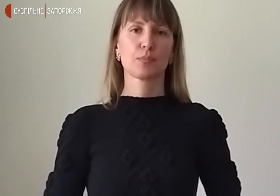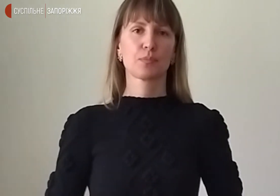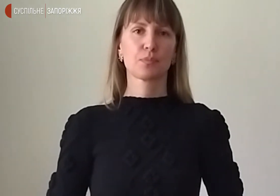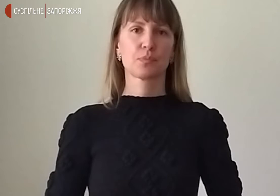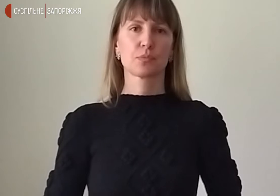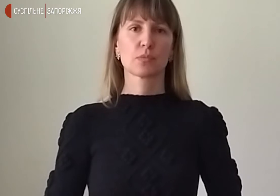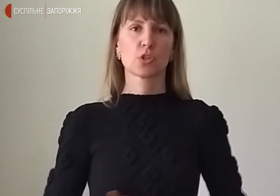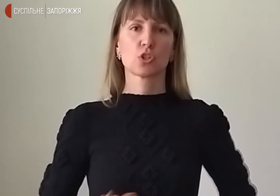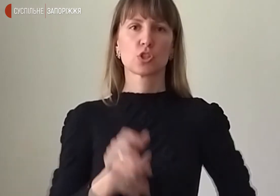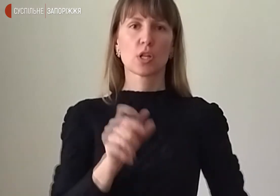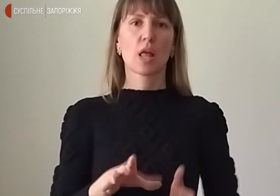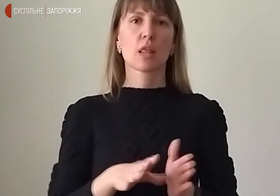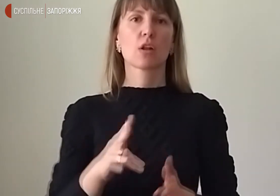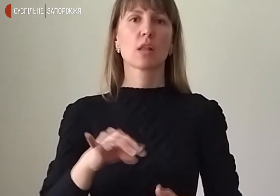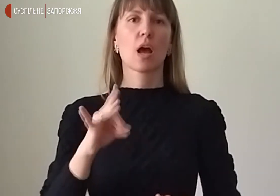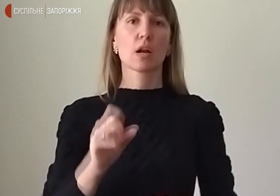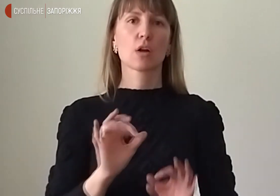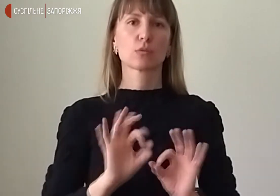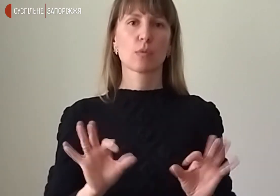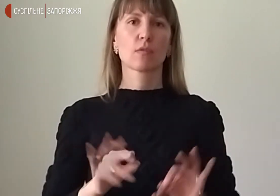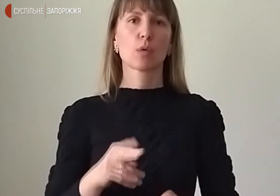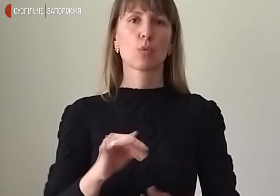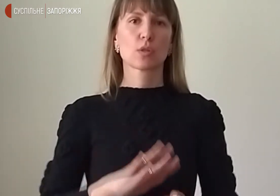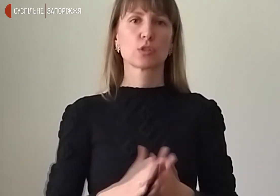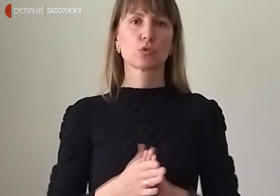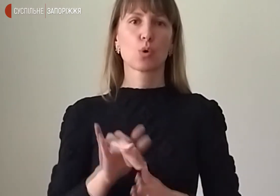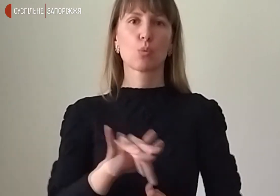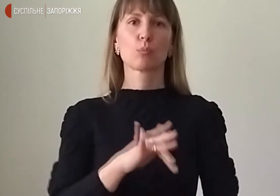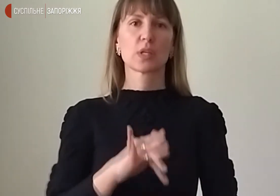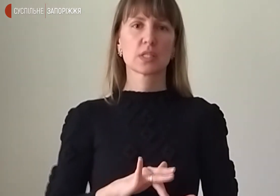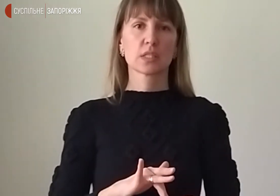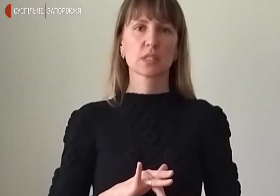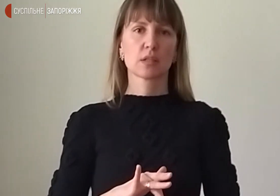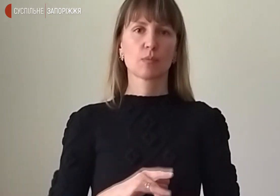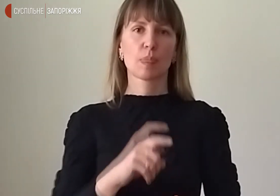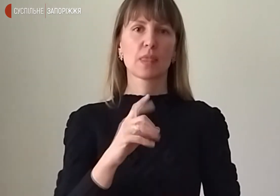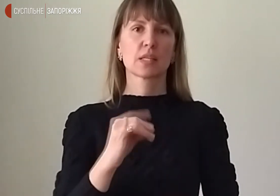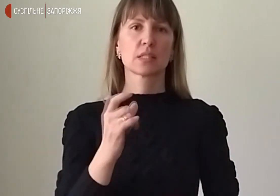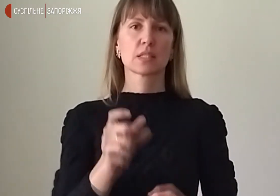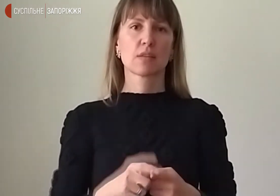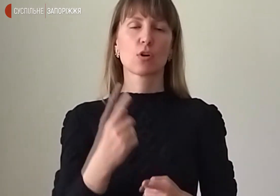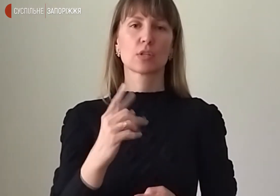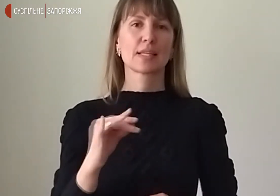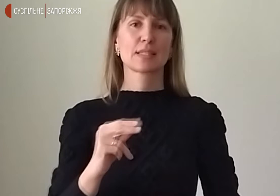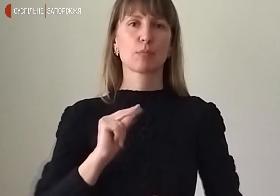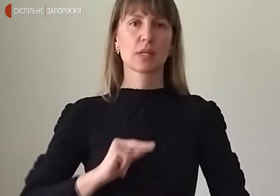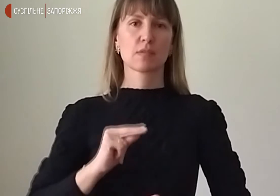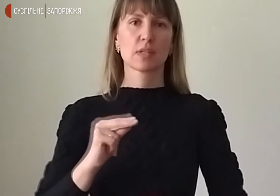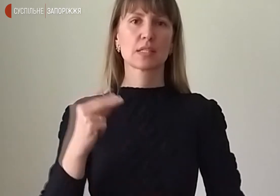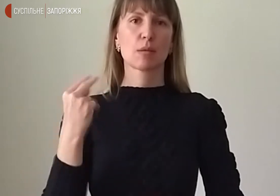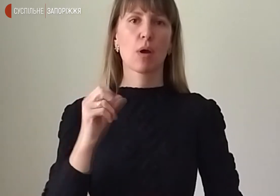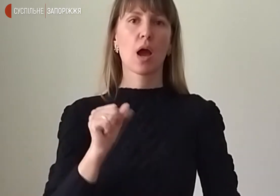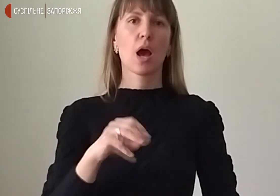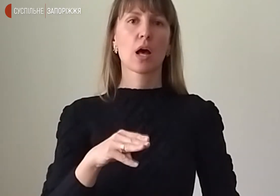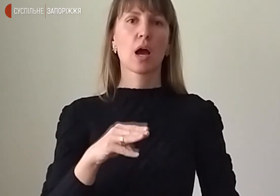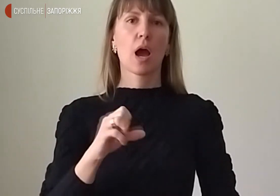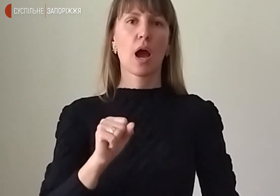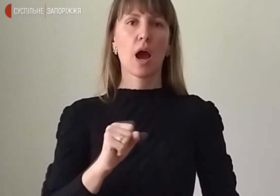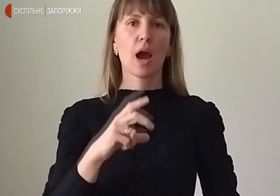Вешканці Енергодара розповідають про ситуацію у місті. Це слів однієї із працівниць Запорізької атомної електростанції.